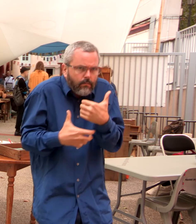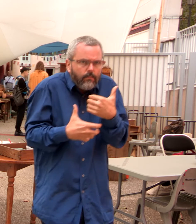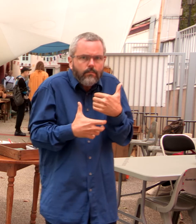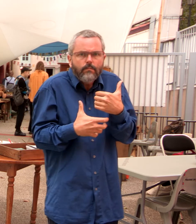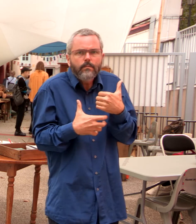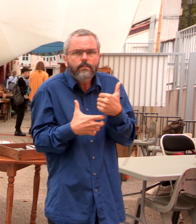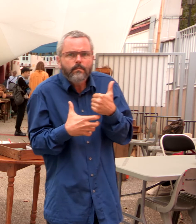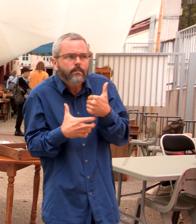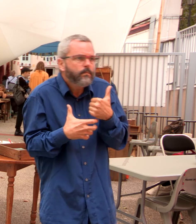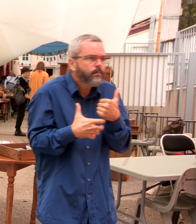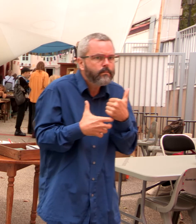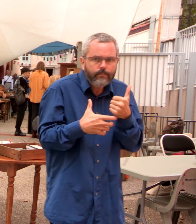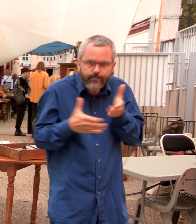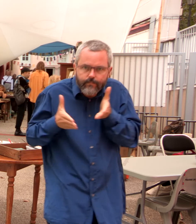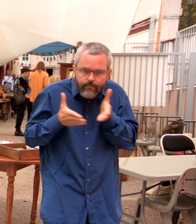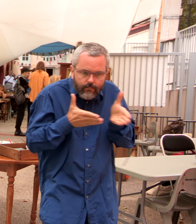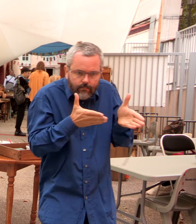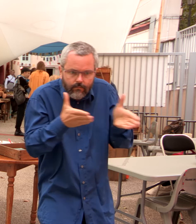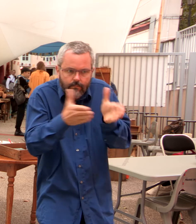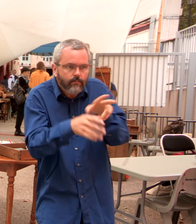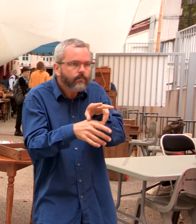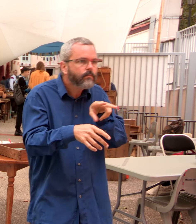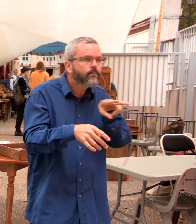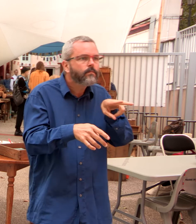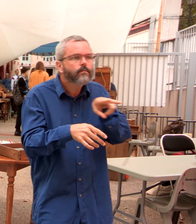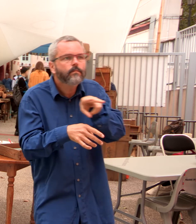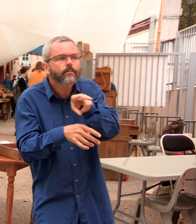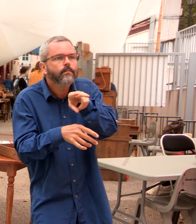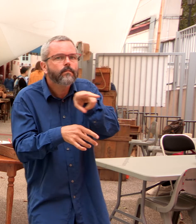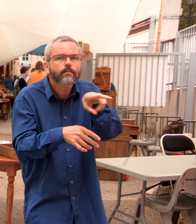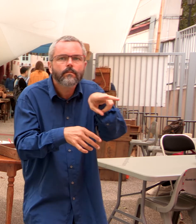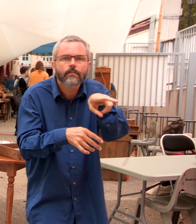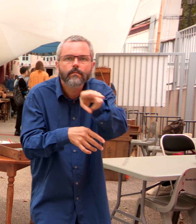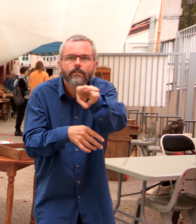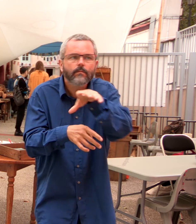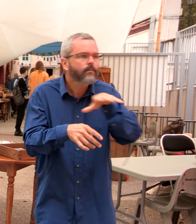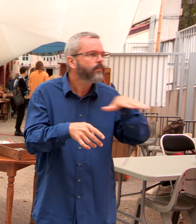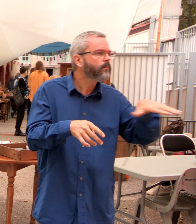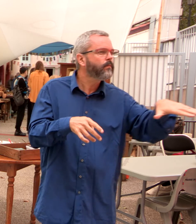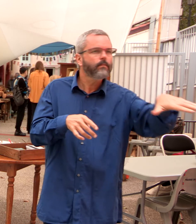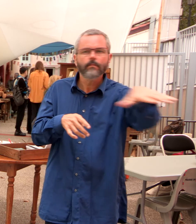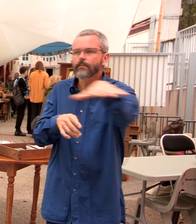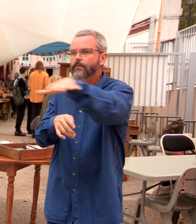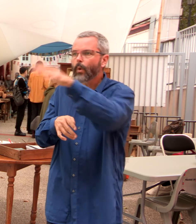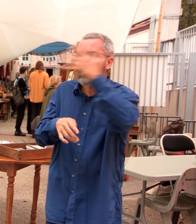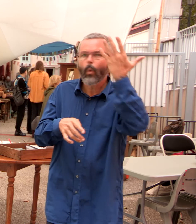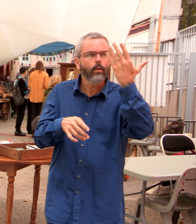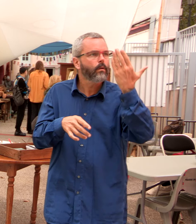Et tout en suivant bien le chemin de ses yeux Elle avait cherché autour d'elle D'autres couleurs que